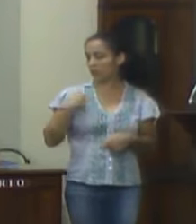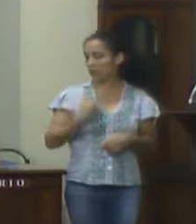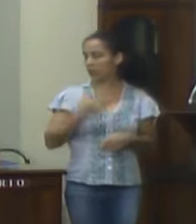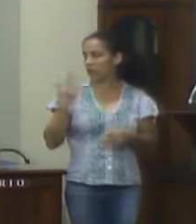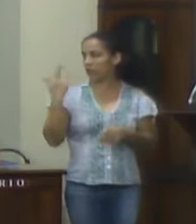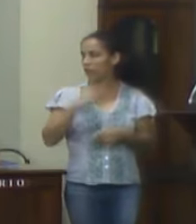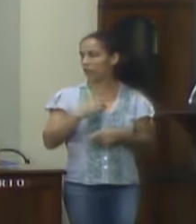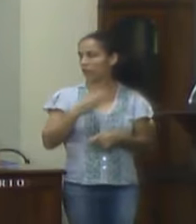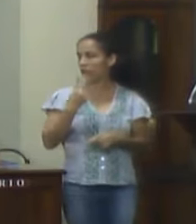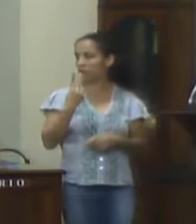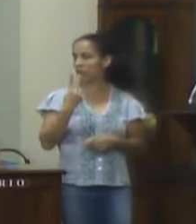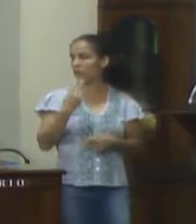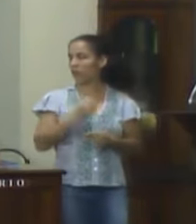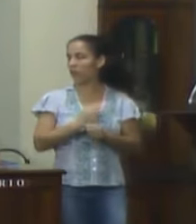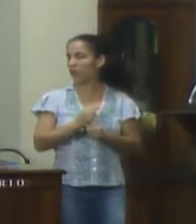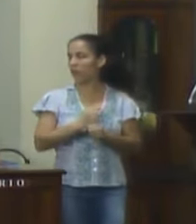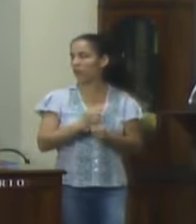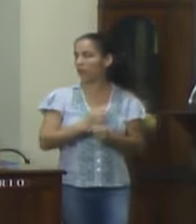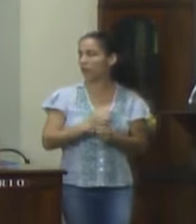aí em dois anos daqui